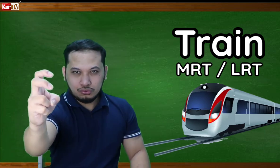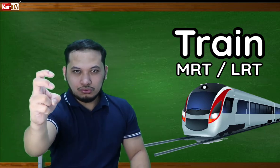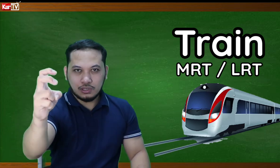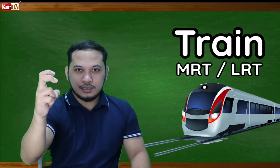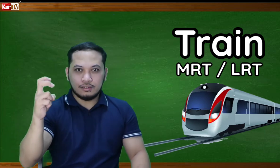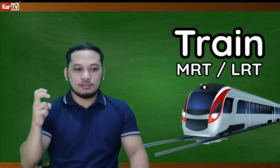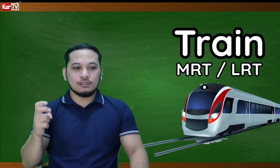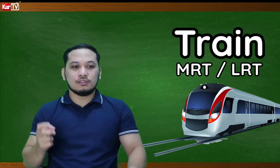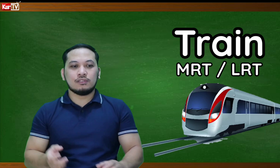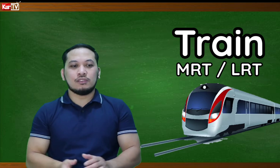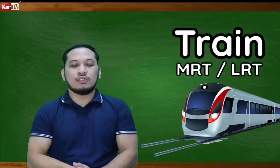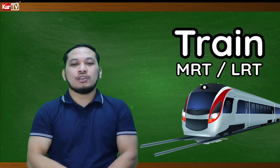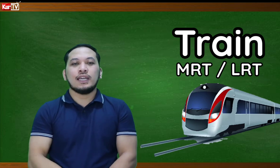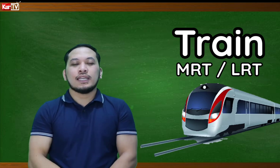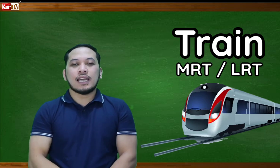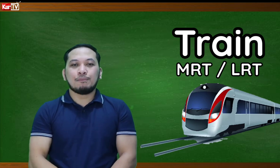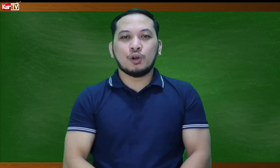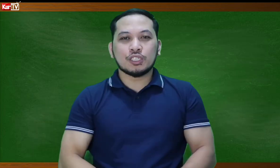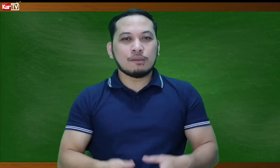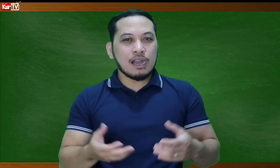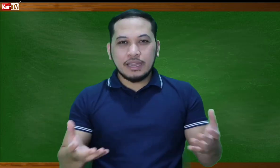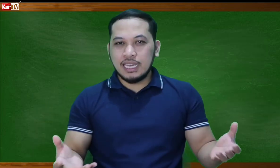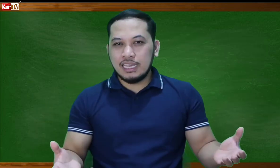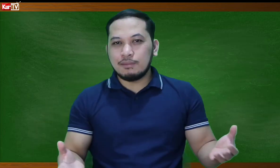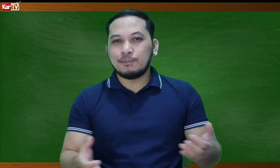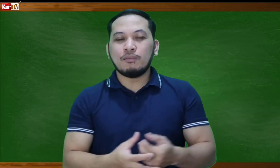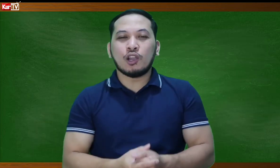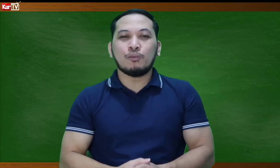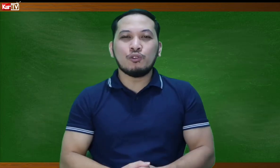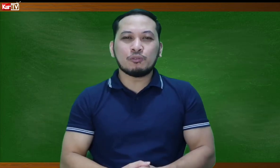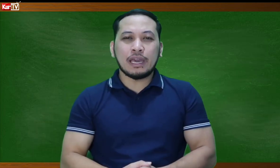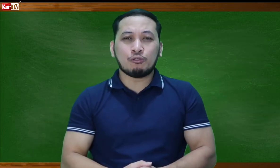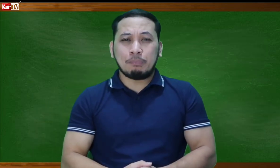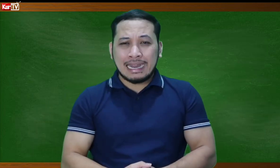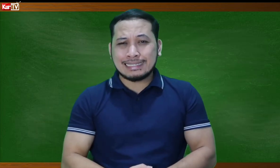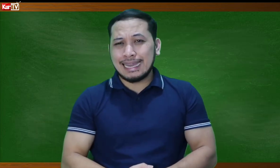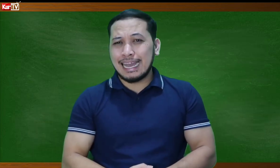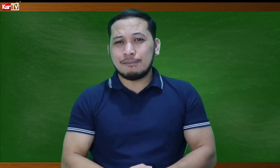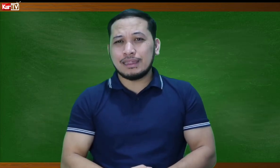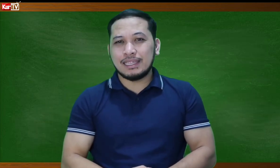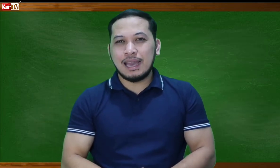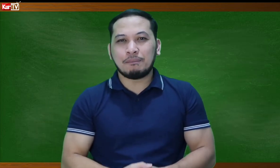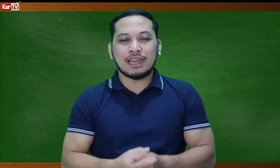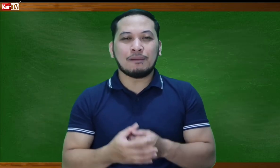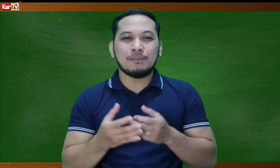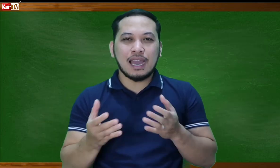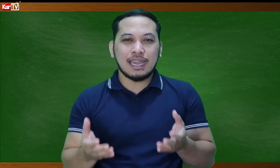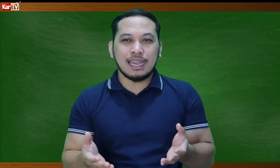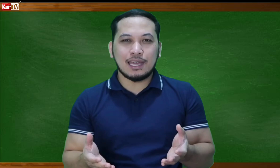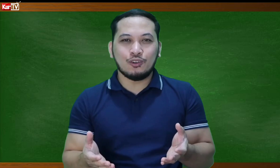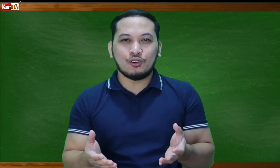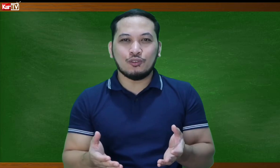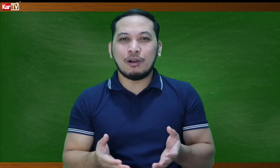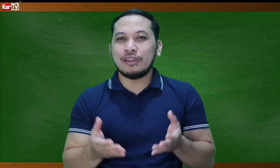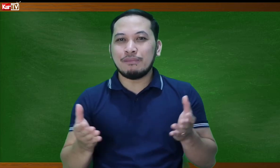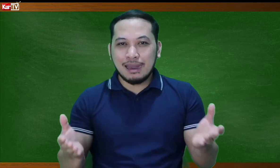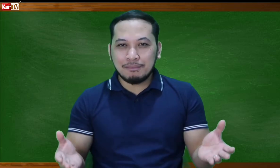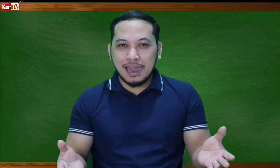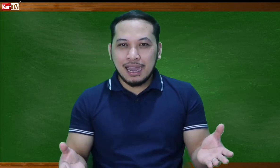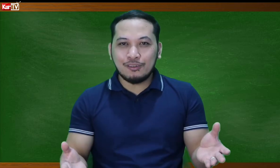O, ayan. Tapos, sa mga mahilig naman pong mag-commute, pero bus ang gamit nila. Parang biyaheng, ano, Cubaw-Ibabaw,